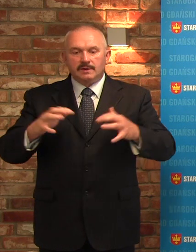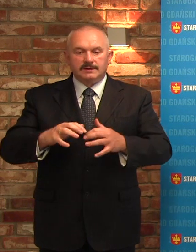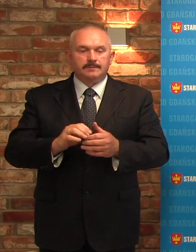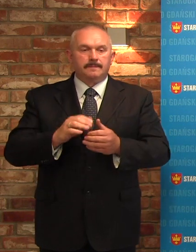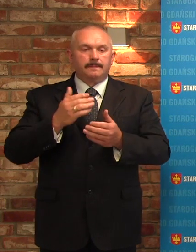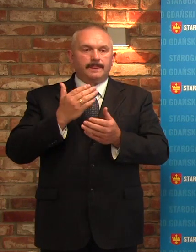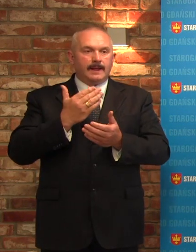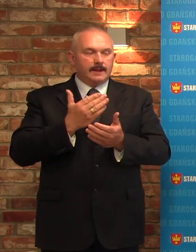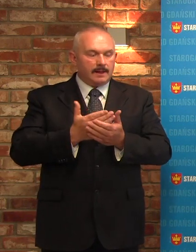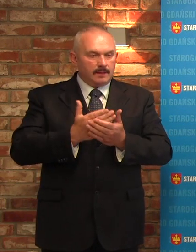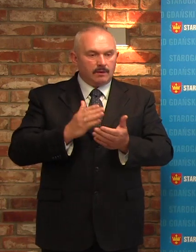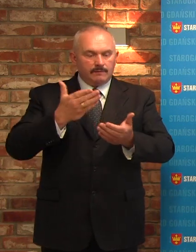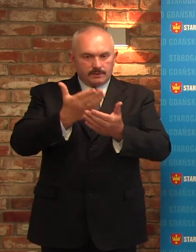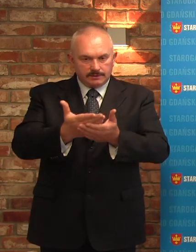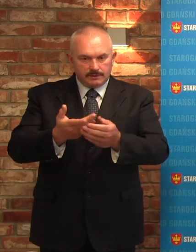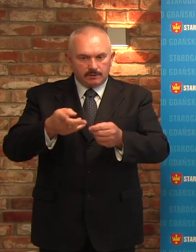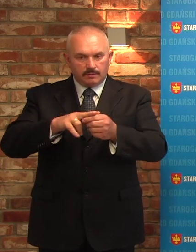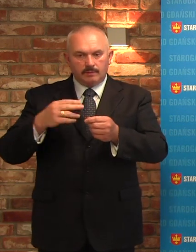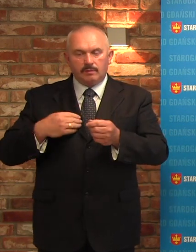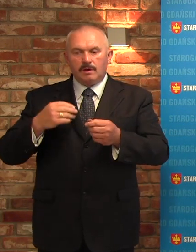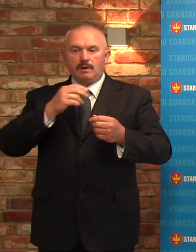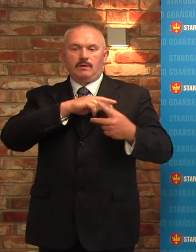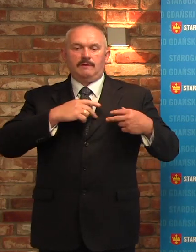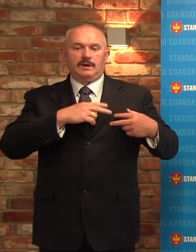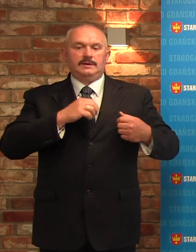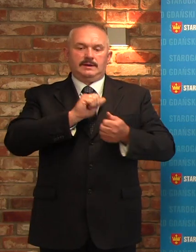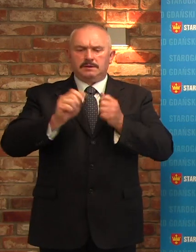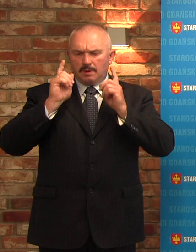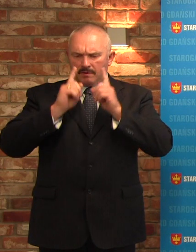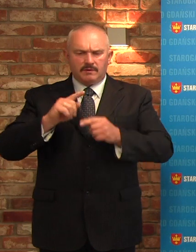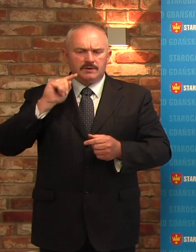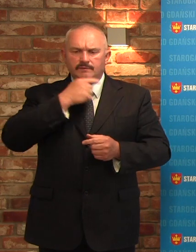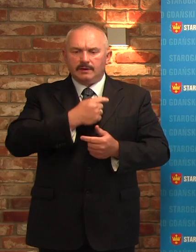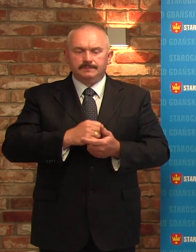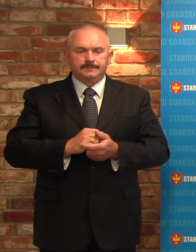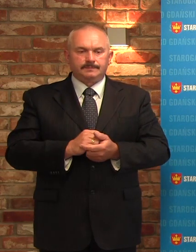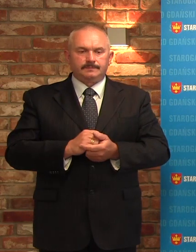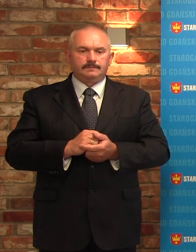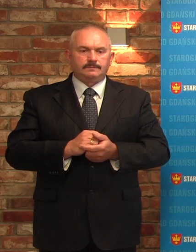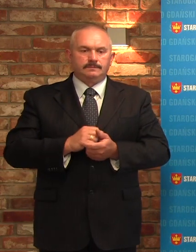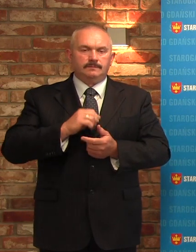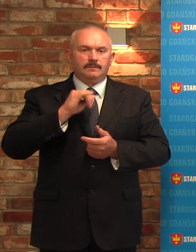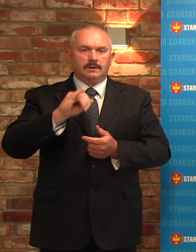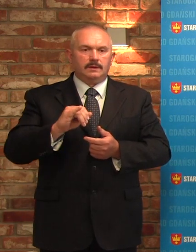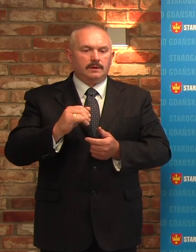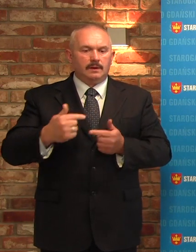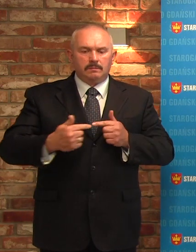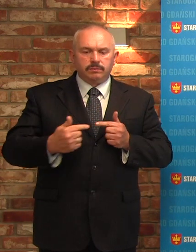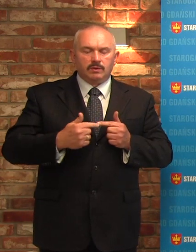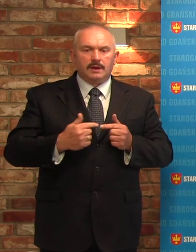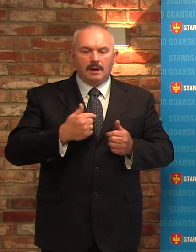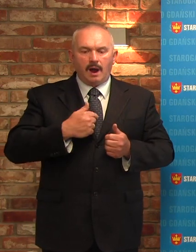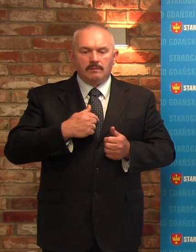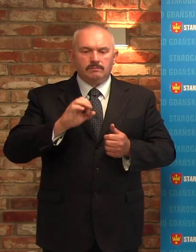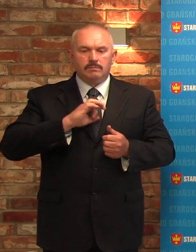pojawiły na konferencji są naprawdę krzywdzące i naruszają dobre imię nie tylko